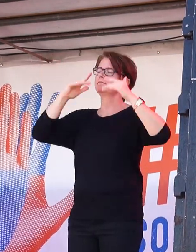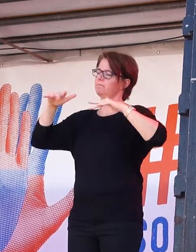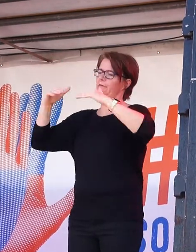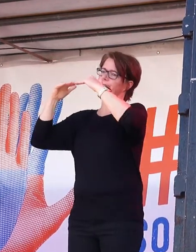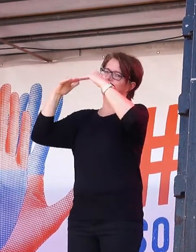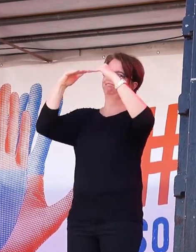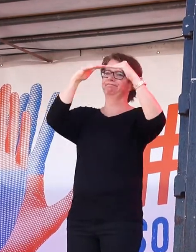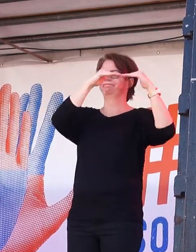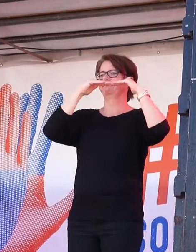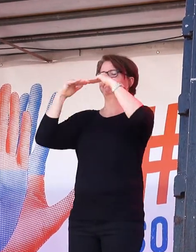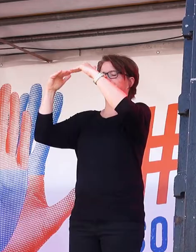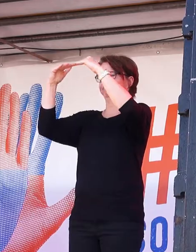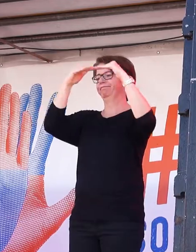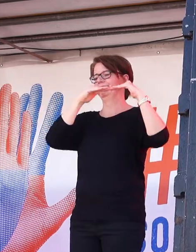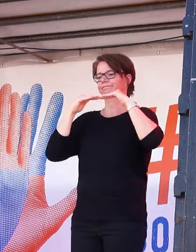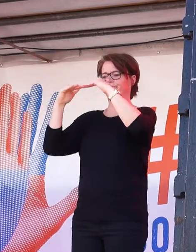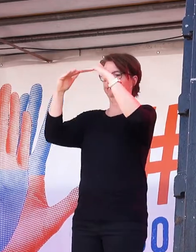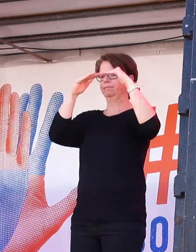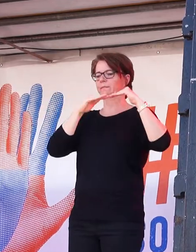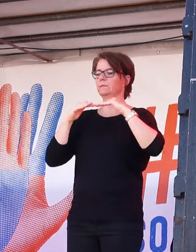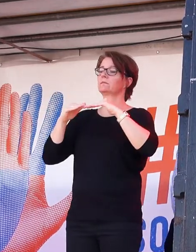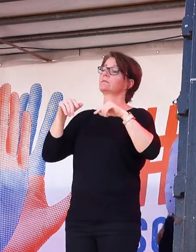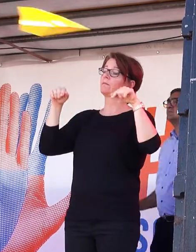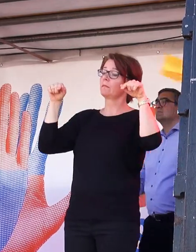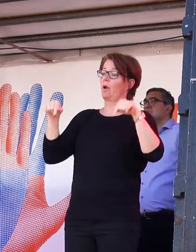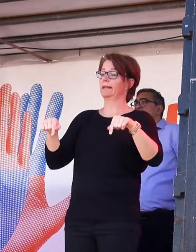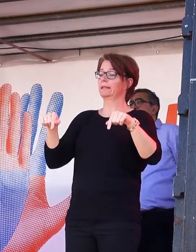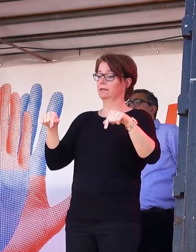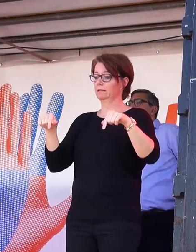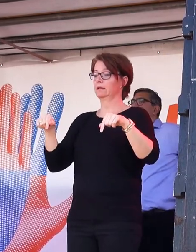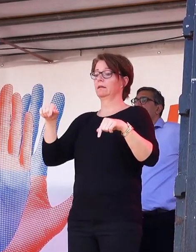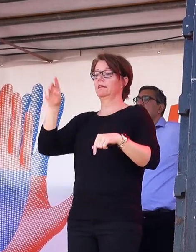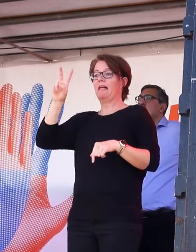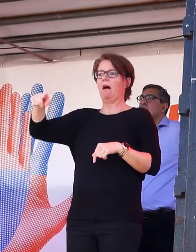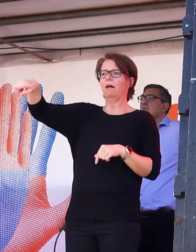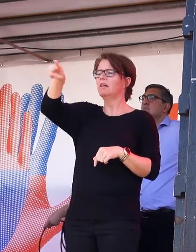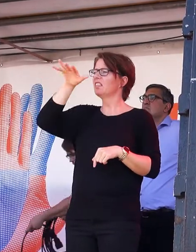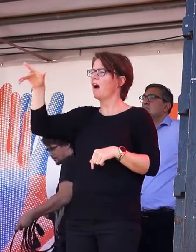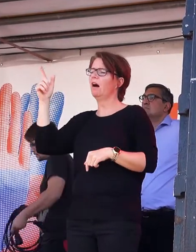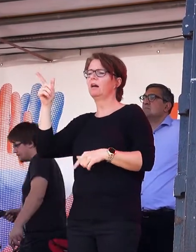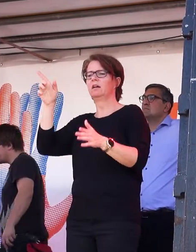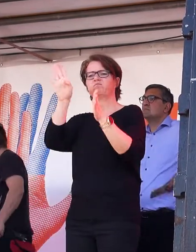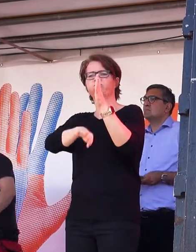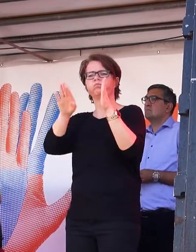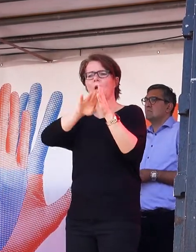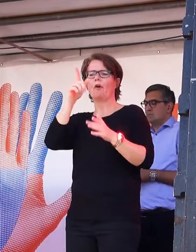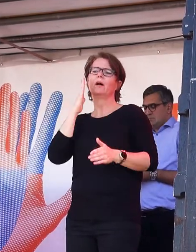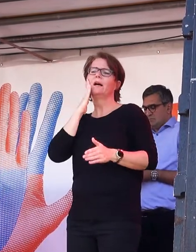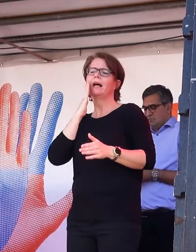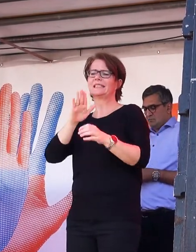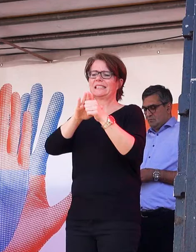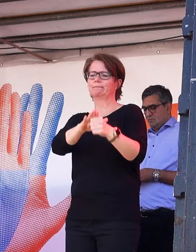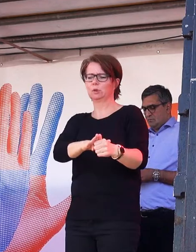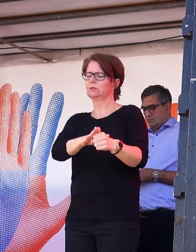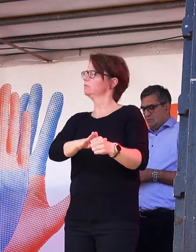heute allen Rassisten und allen rechten Demagogen die rote Karte zeigen. Sie